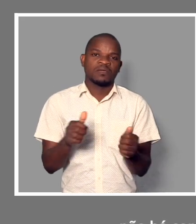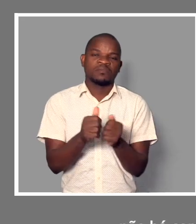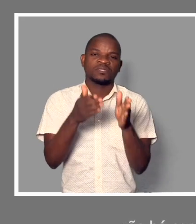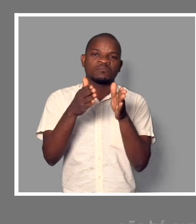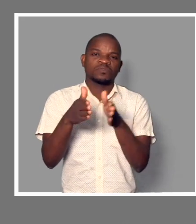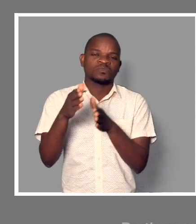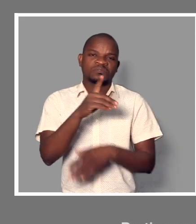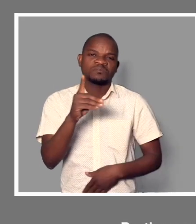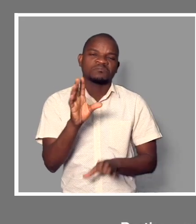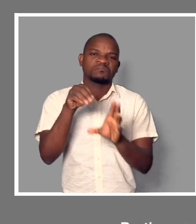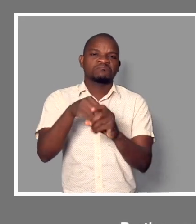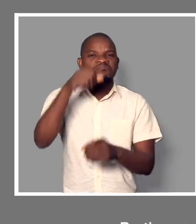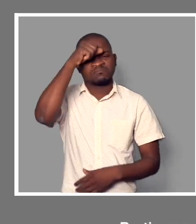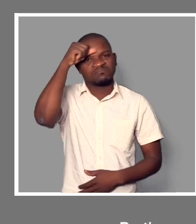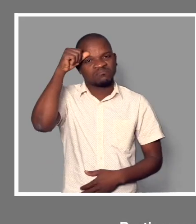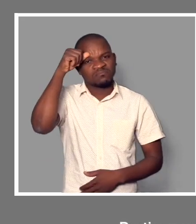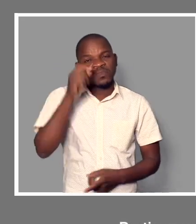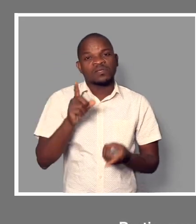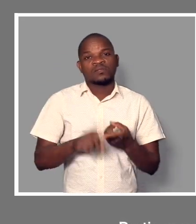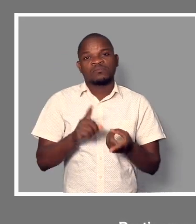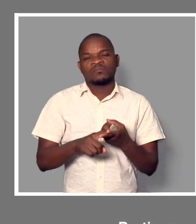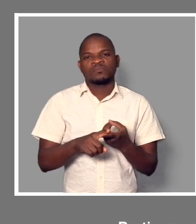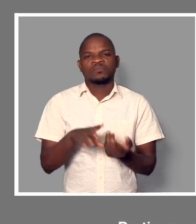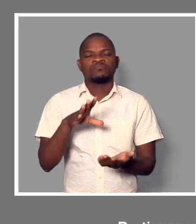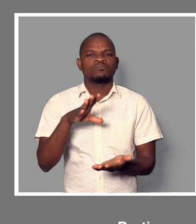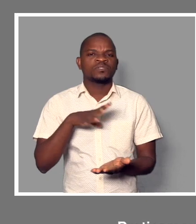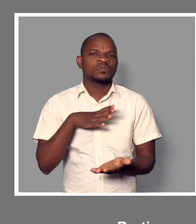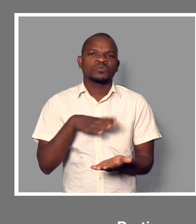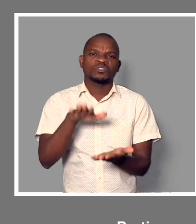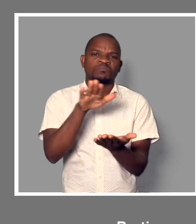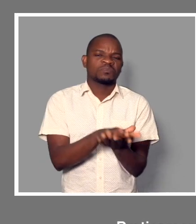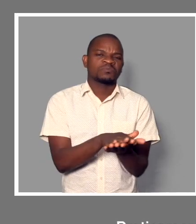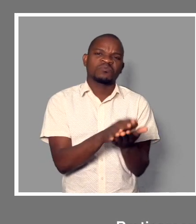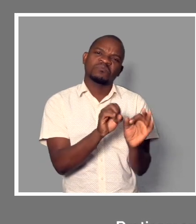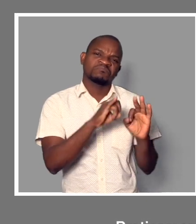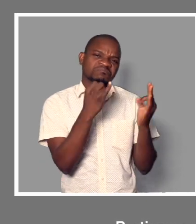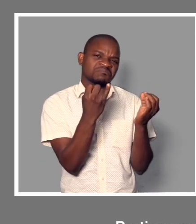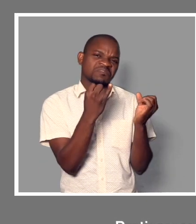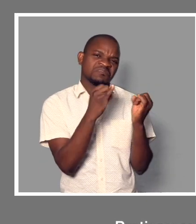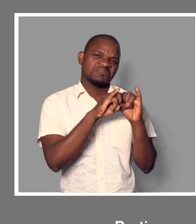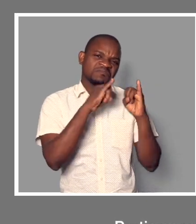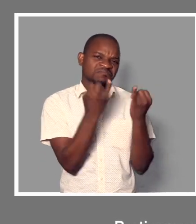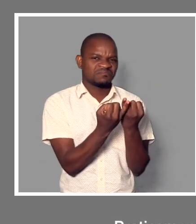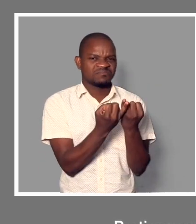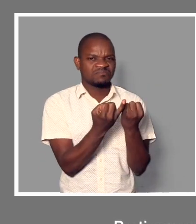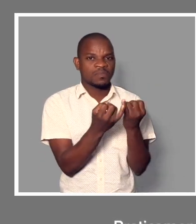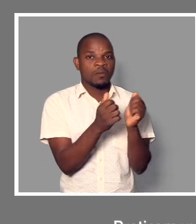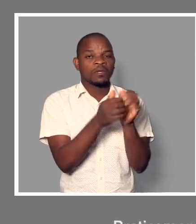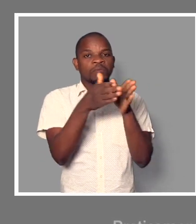especial. Particularmente, quando tem um centro infantil, uma criança com necessidade especial fica assistente.